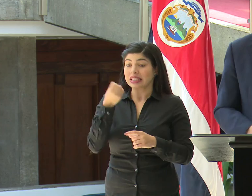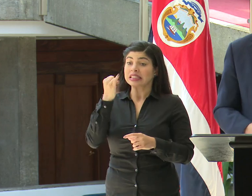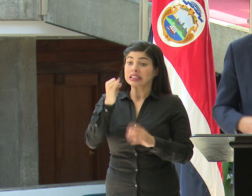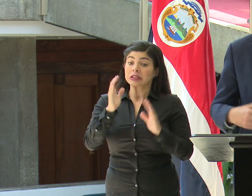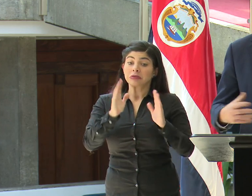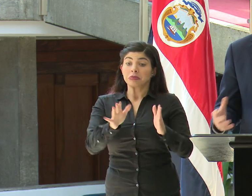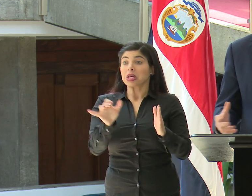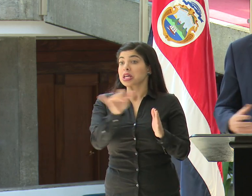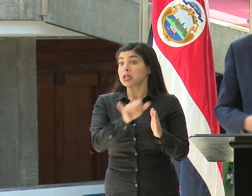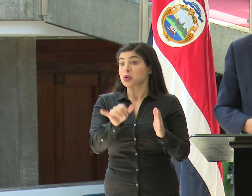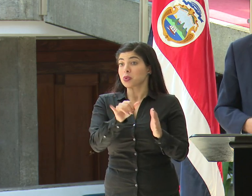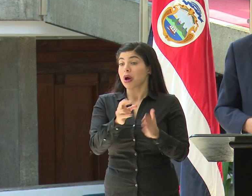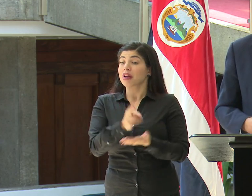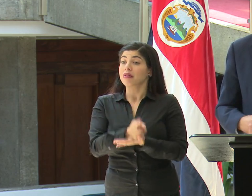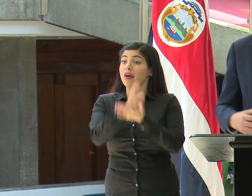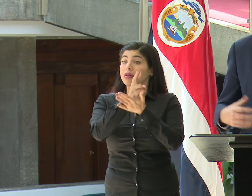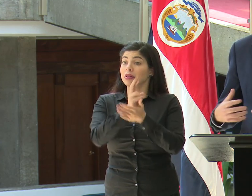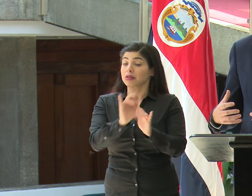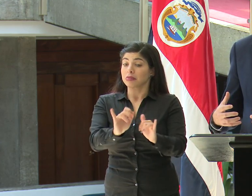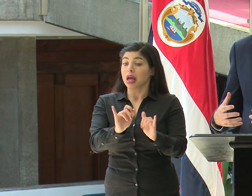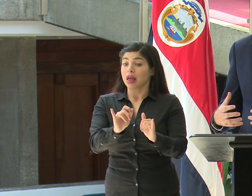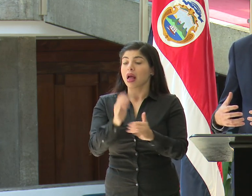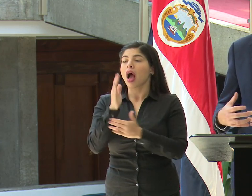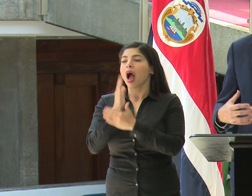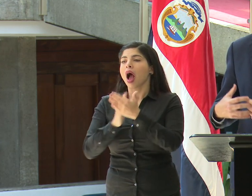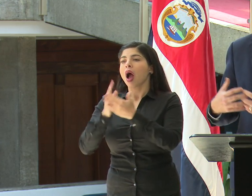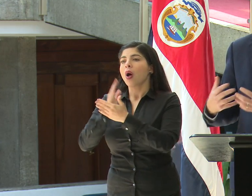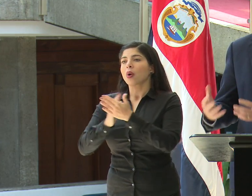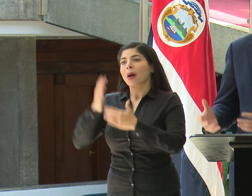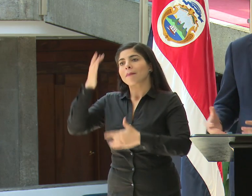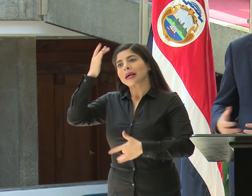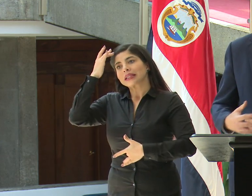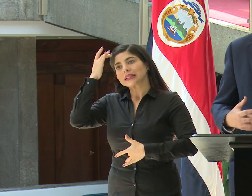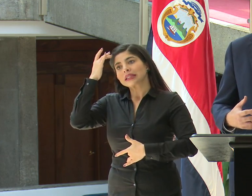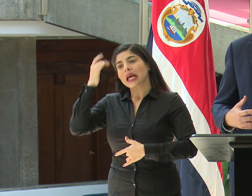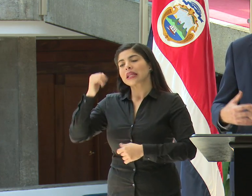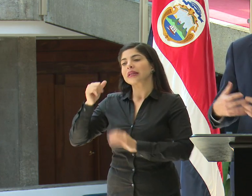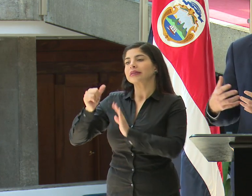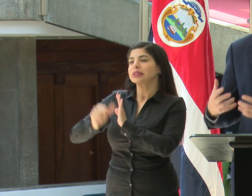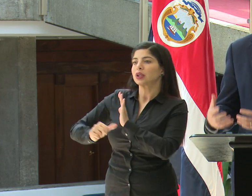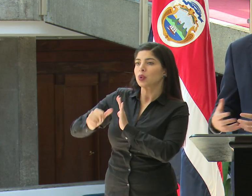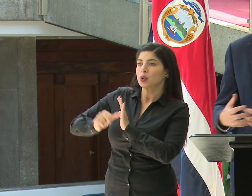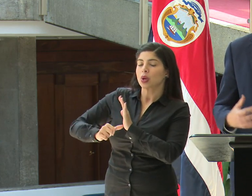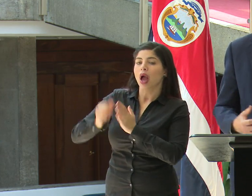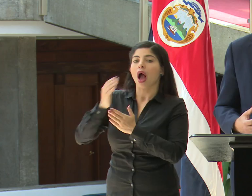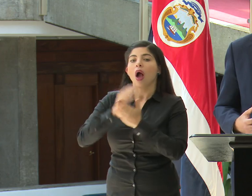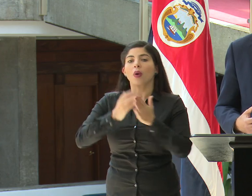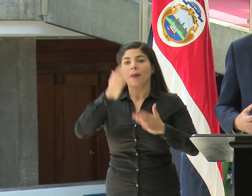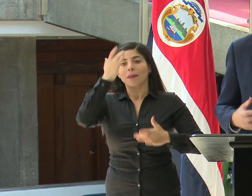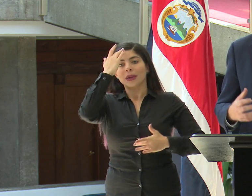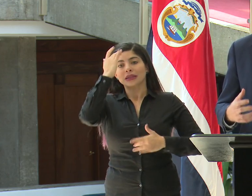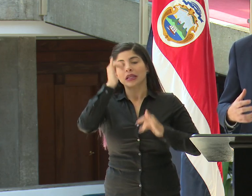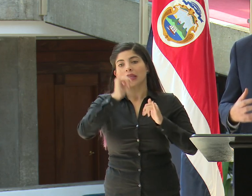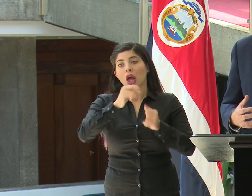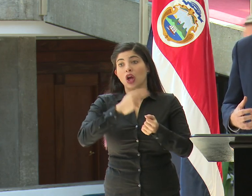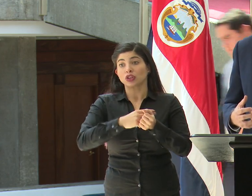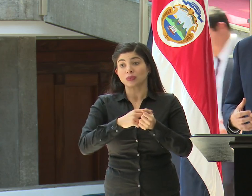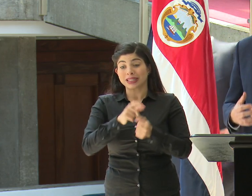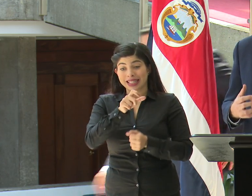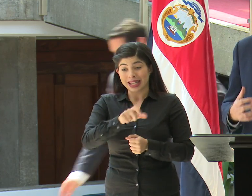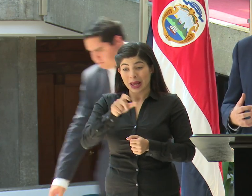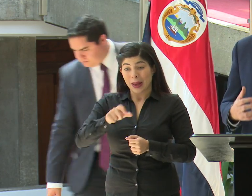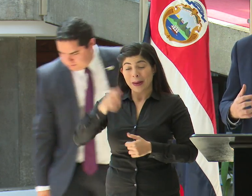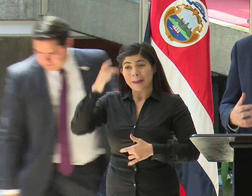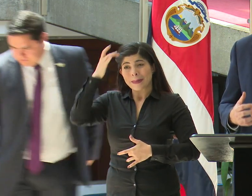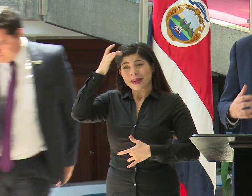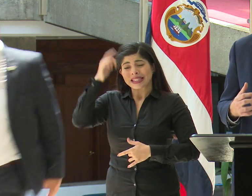está, en rehabilitación, hay pacientes que van a estar haciéndose cirugías, van a estar hospitalizados. Esos pacientes